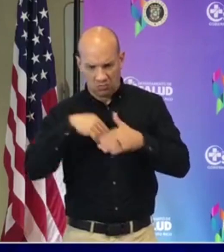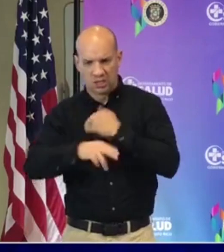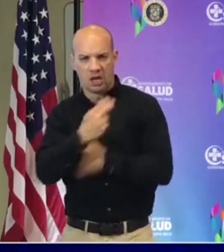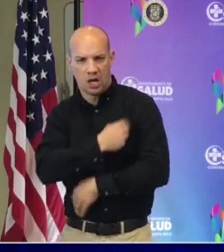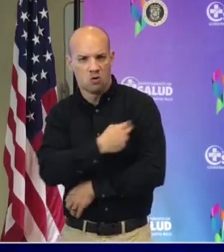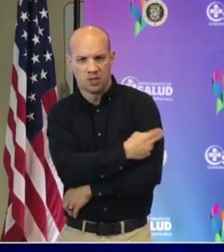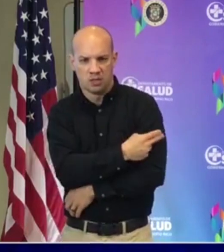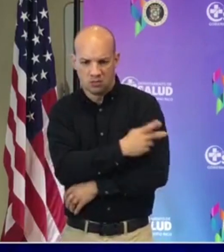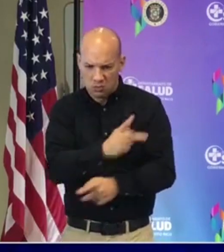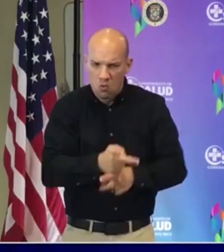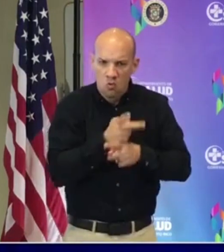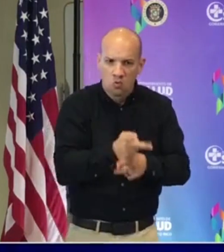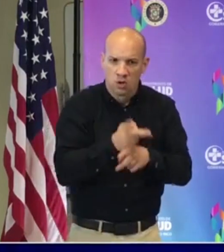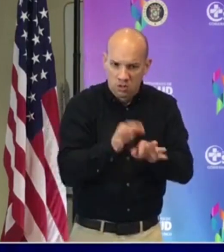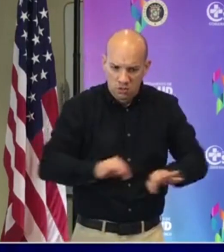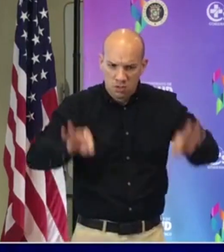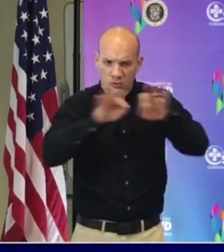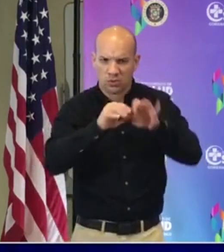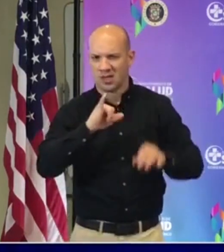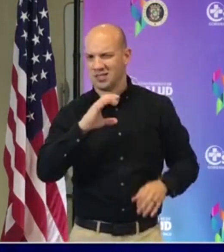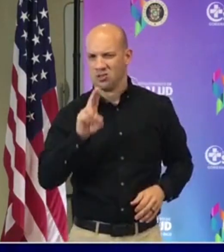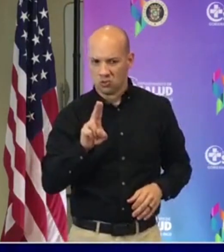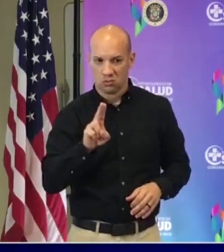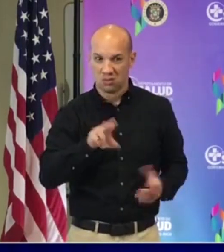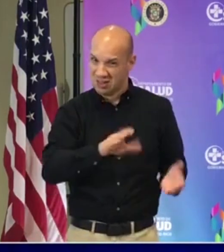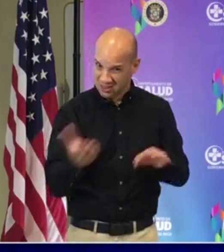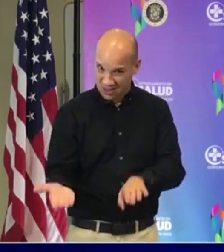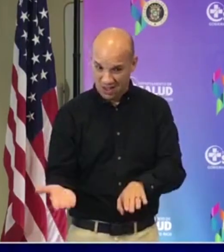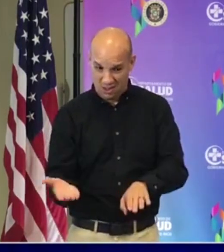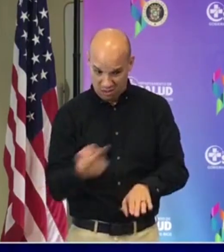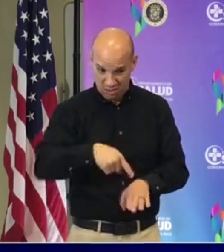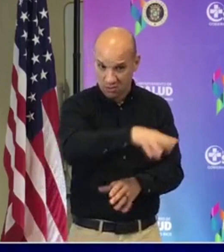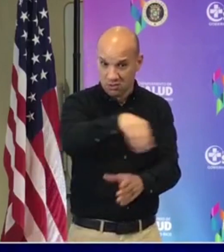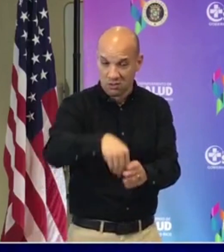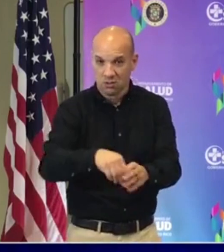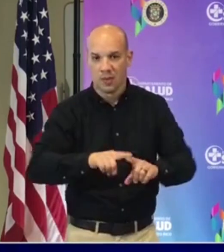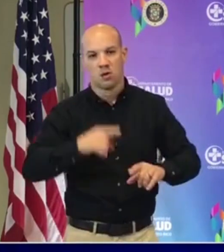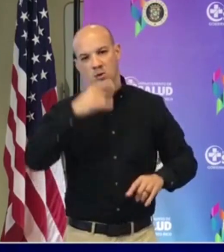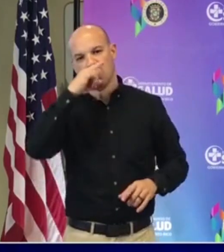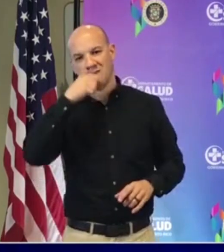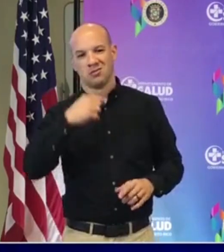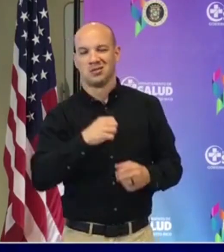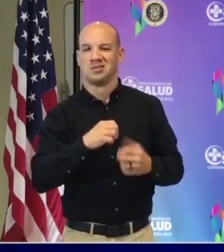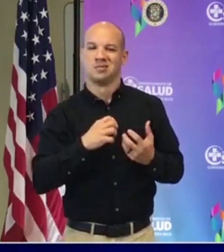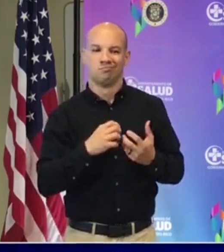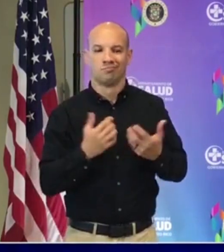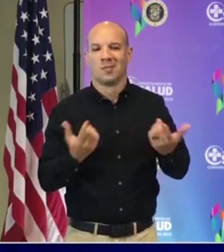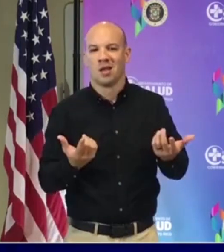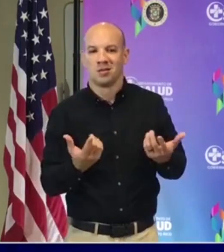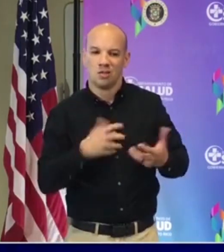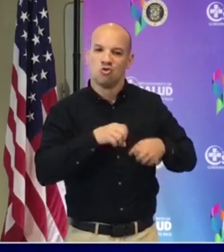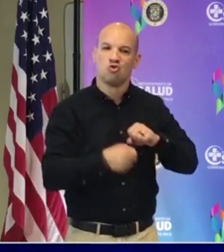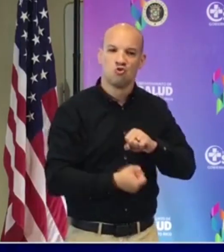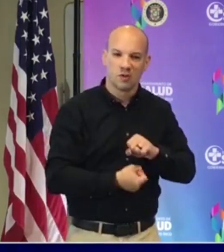de necesitar cuidados intensivos y especializados y de muerte, sino que también nuestros niños están sufriendo de lo que yo llamo los efectos colaterales de la